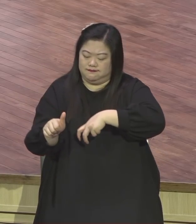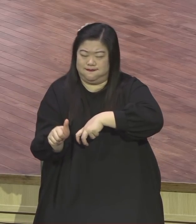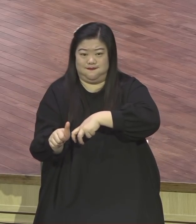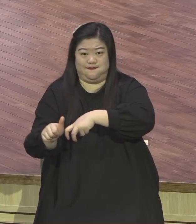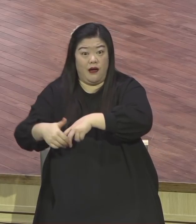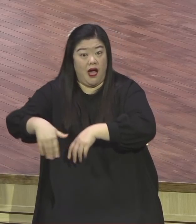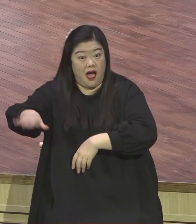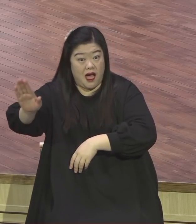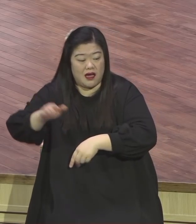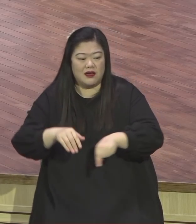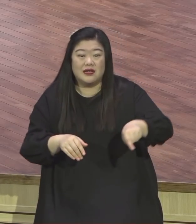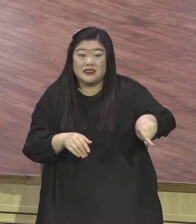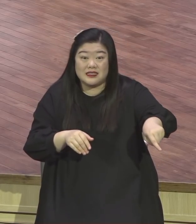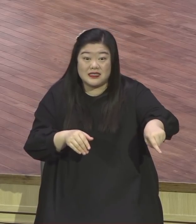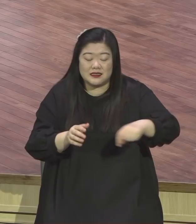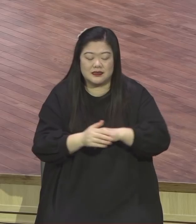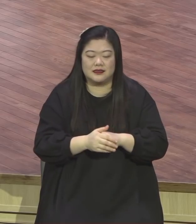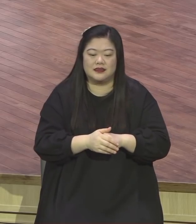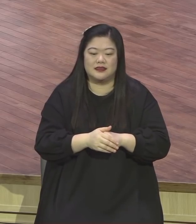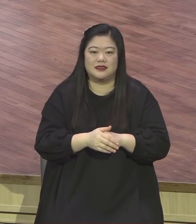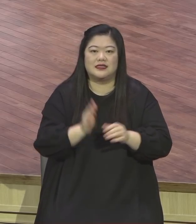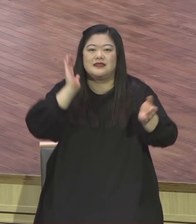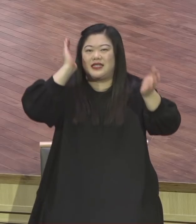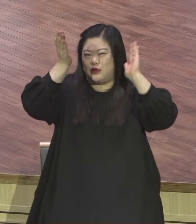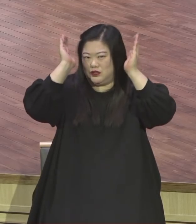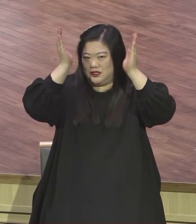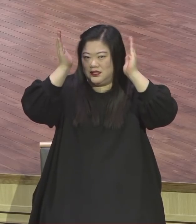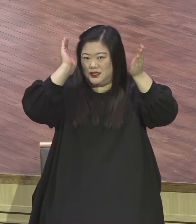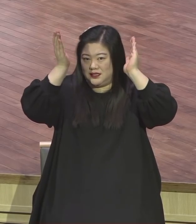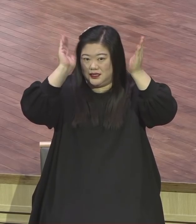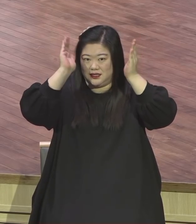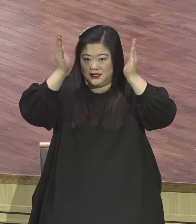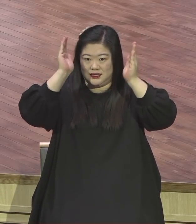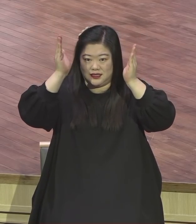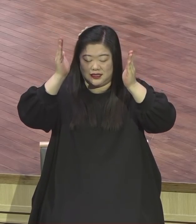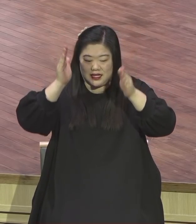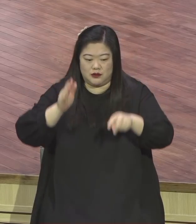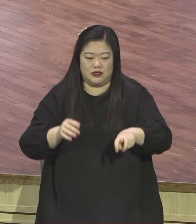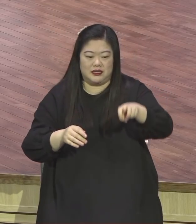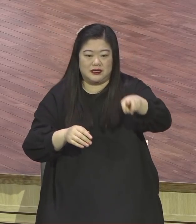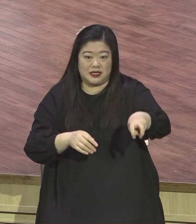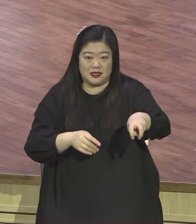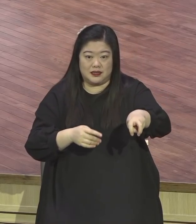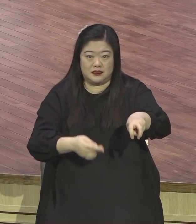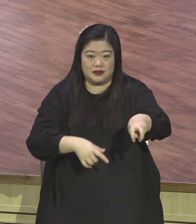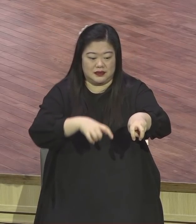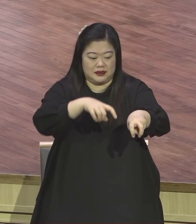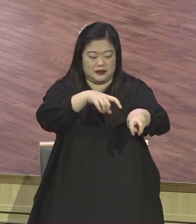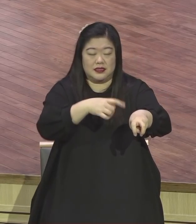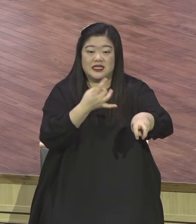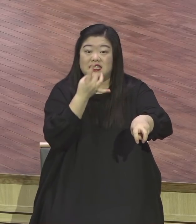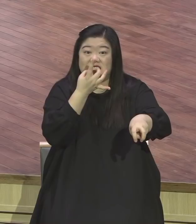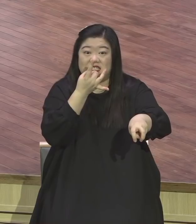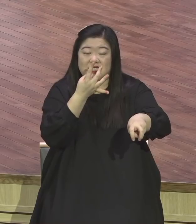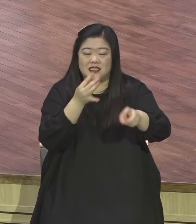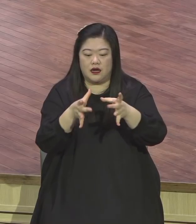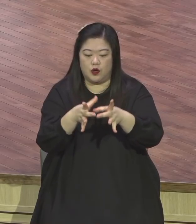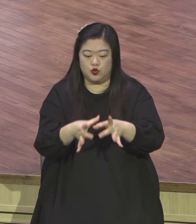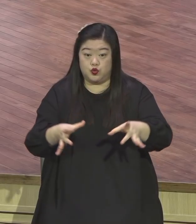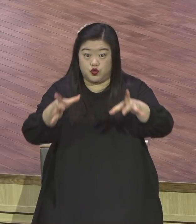자루에다가 구멍을 딱 뚫어요. 뚫으면 이 농부는 낙이만 끌고 가면 낙이가 가는 데마다 시가 막 이렇게